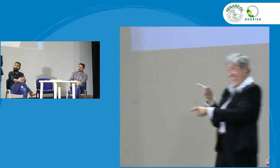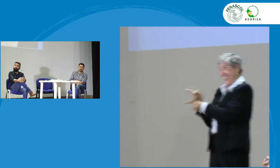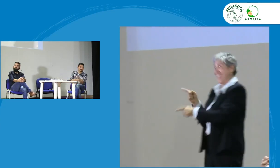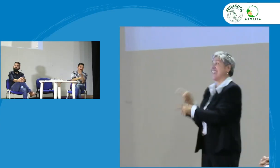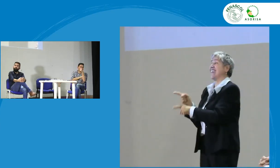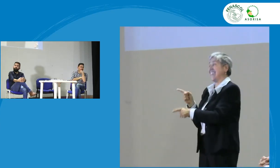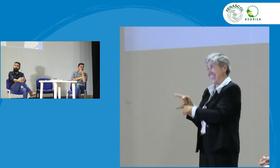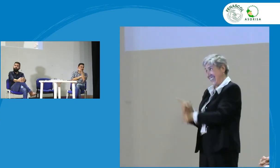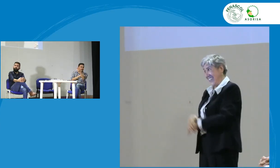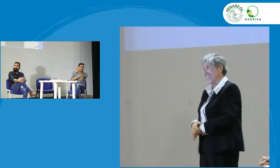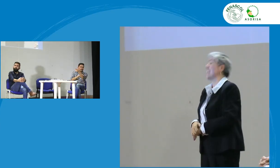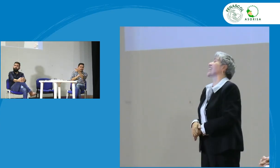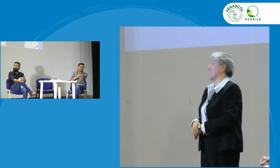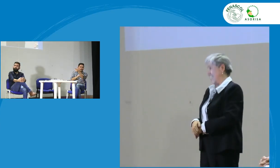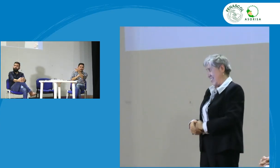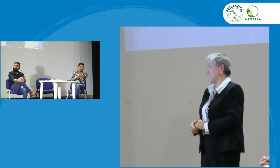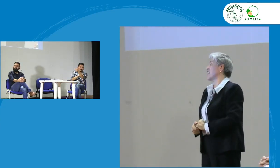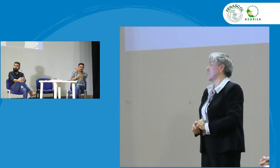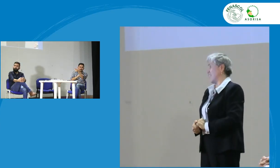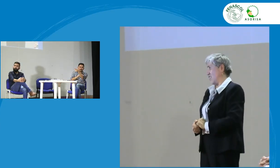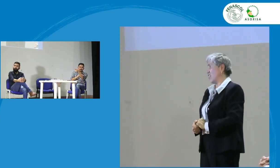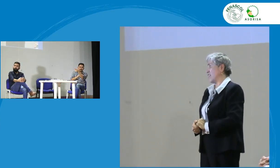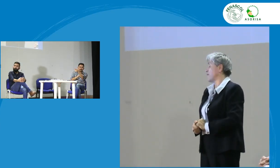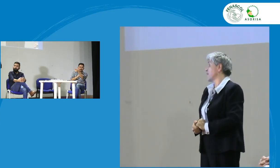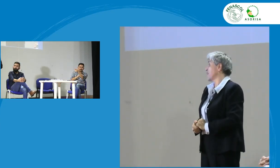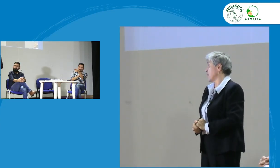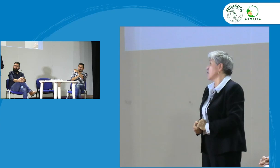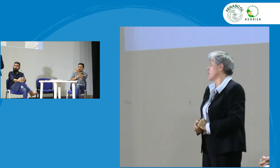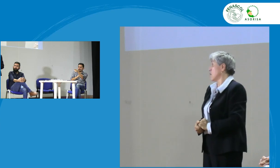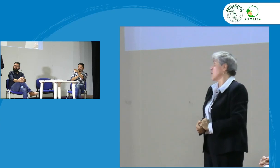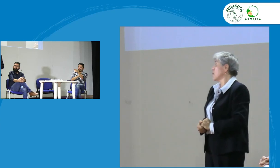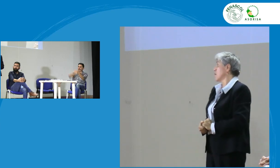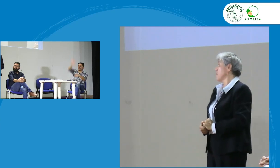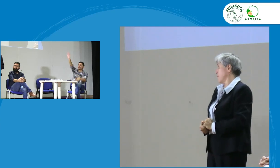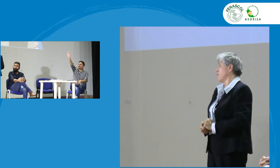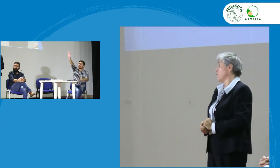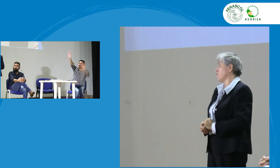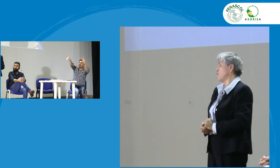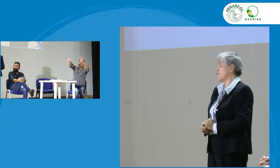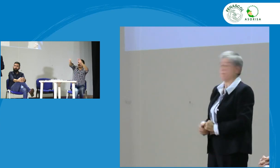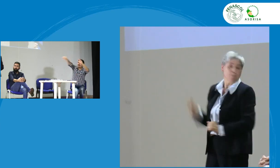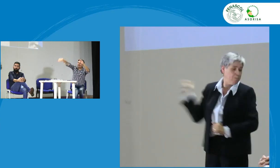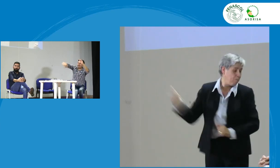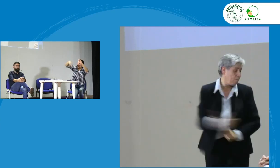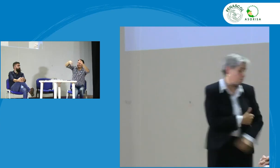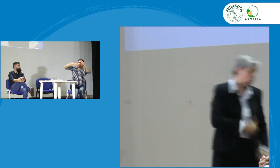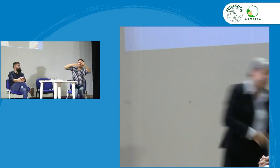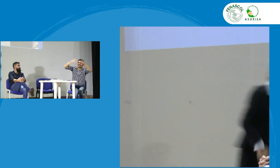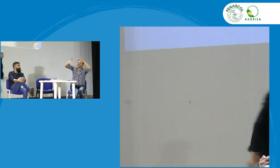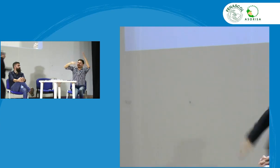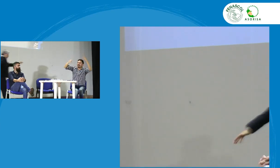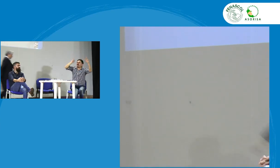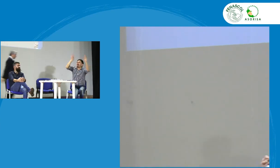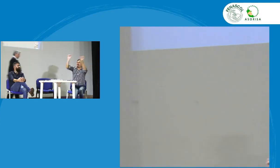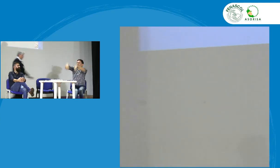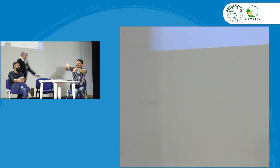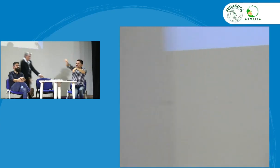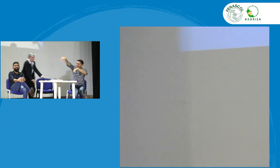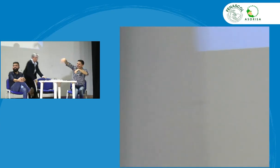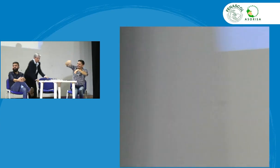aclarar cuál es el concepto de planeación lingüística y cómo nos vamos a organizar y ver quién sería el ente rector es que no se